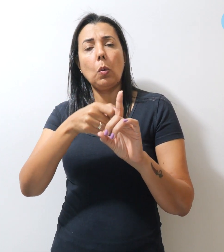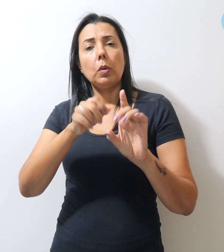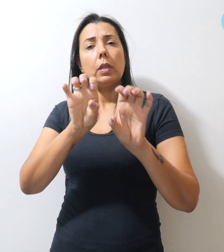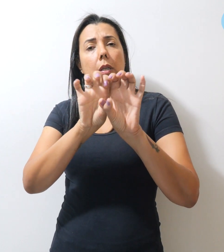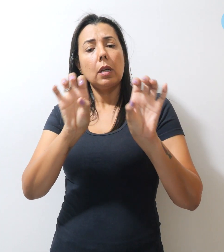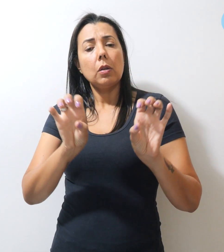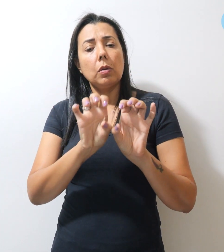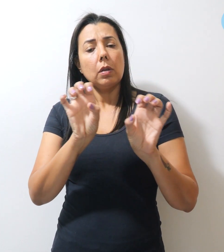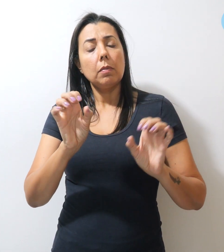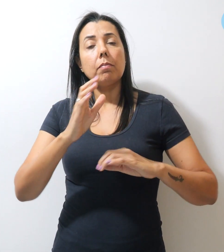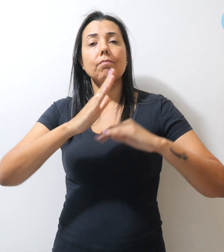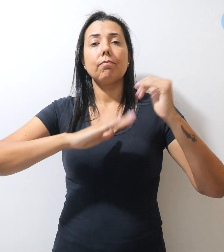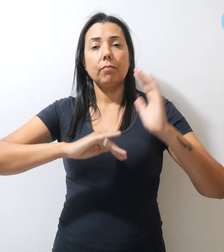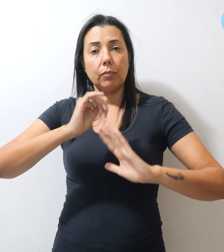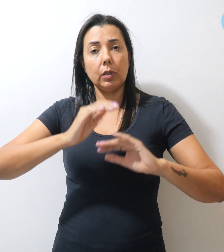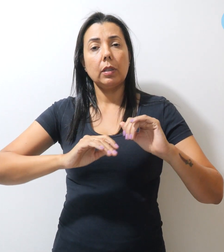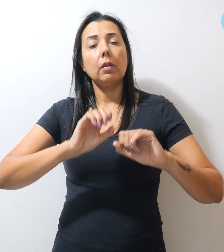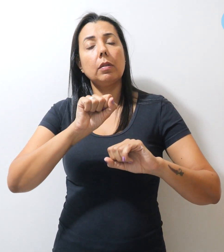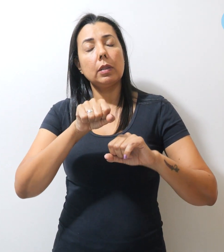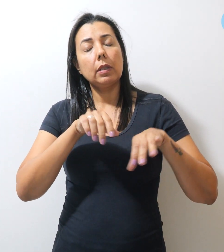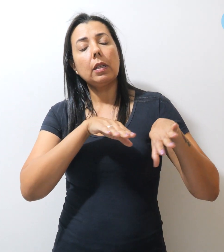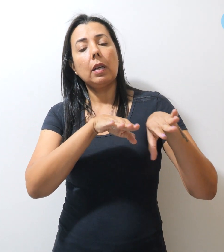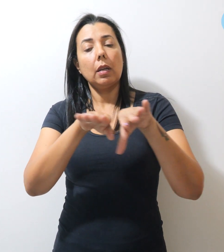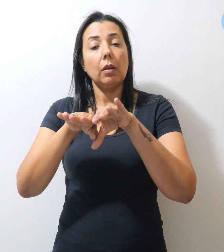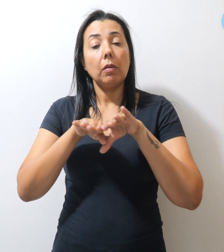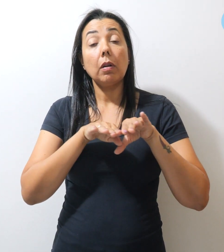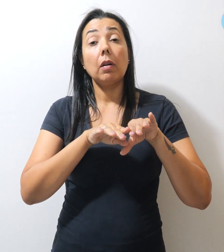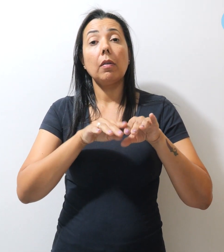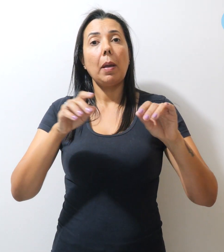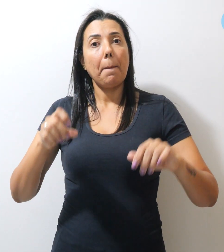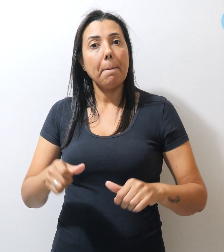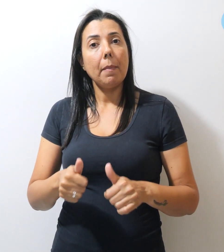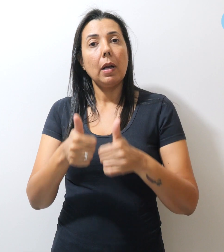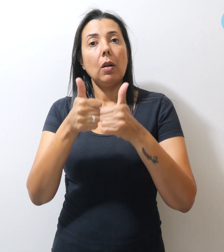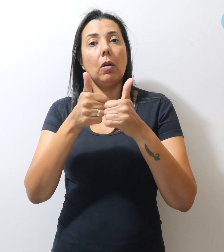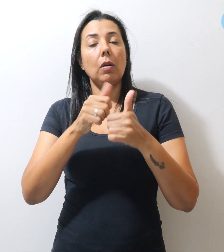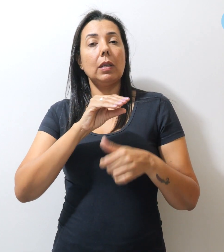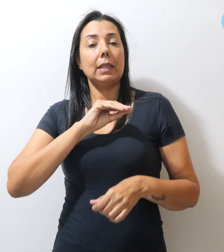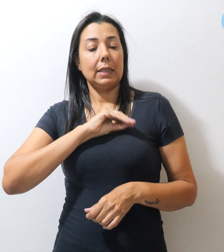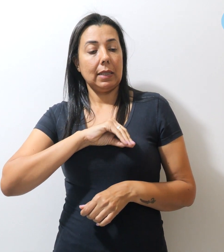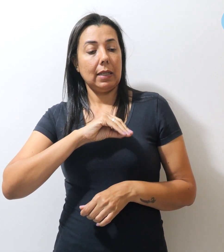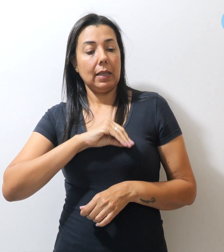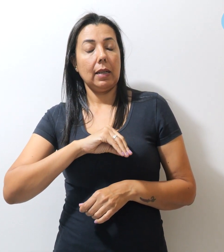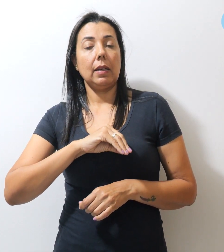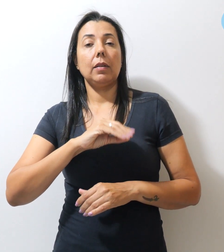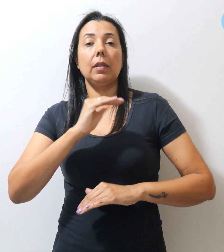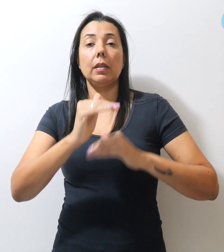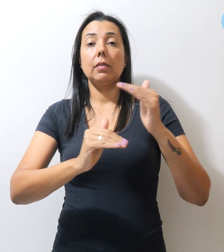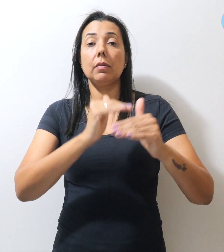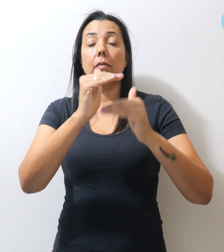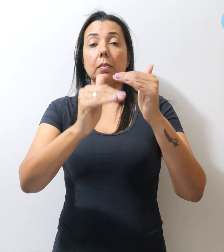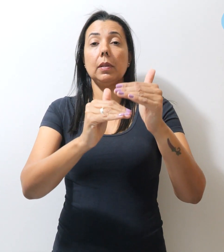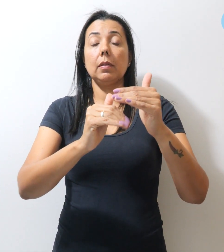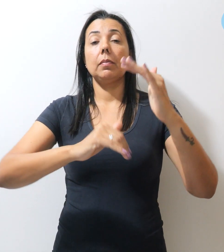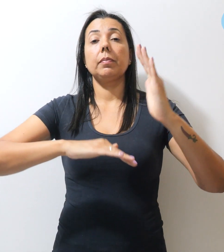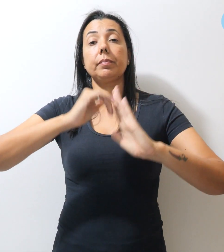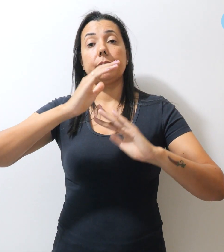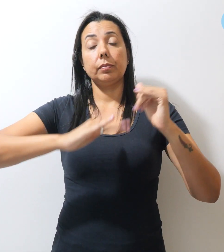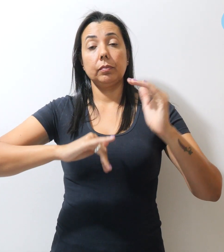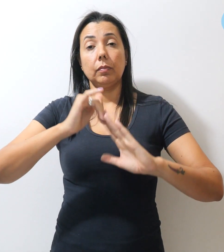carreira é justa e vai além das melhorias salariais e progressões da carreira. É uma luta